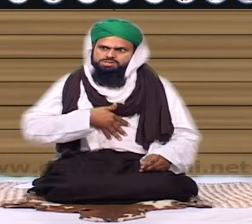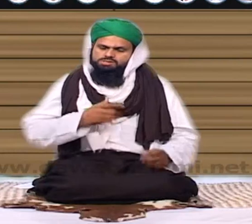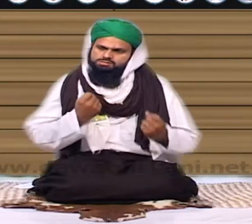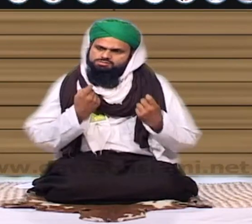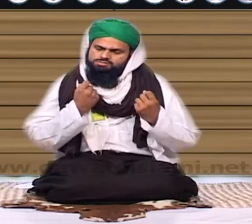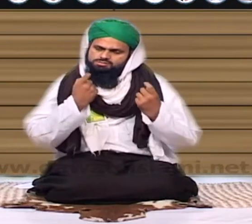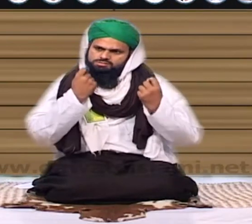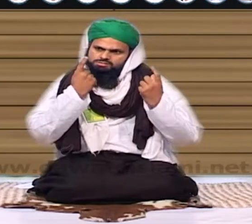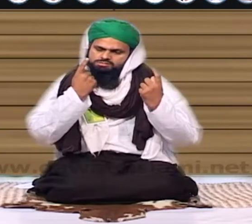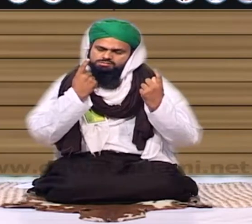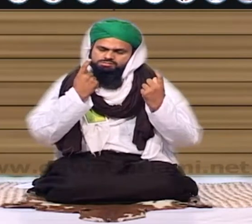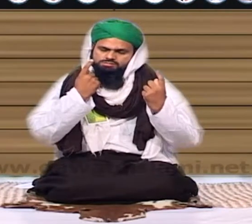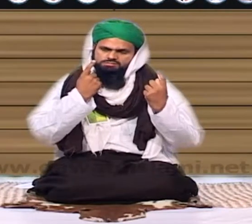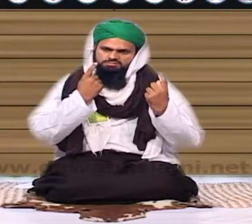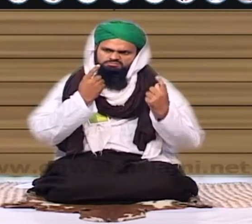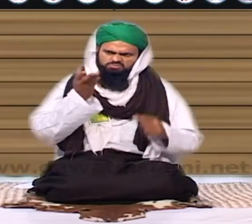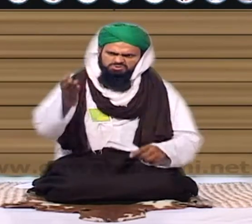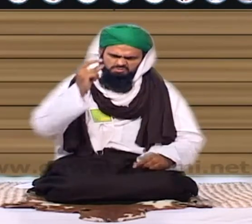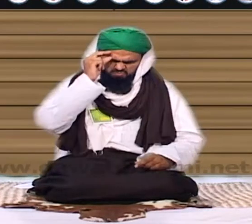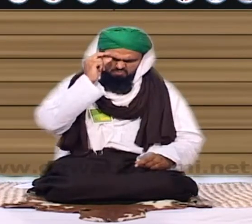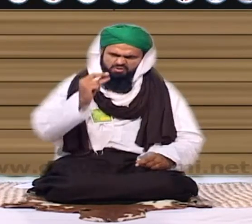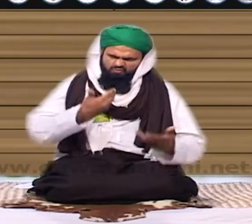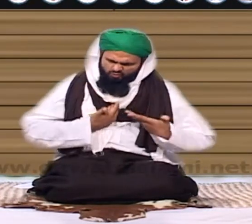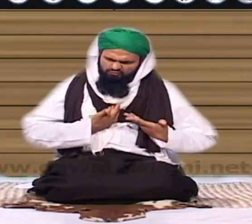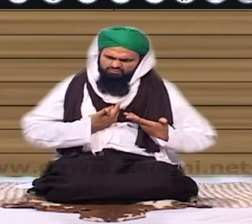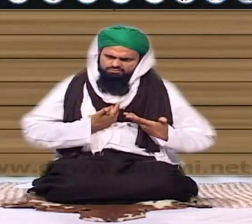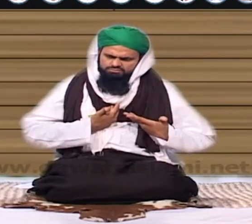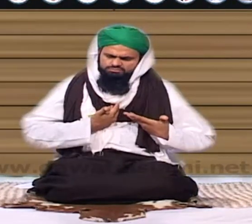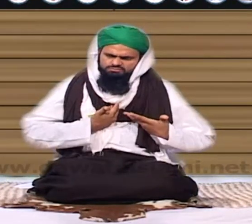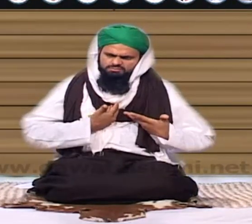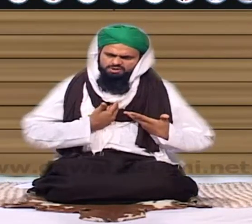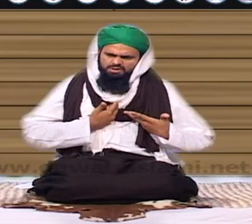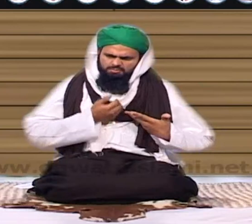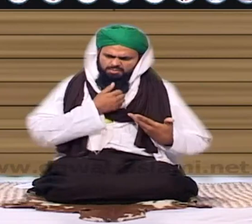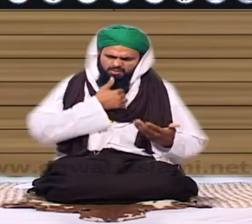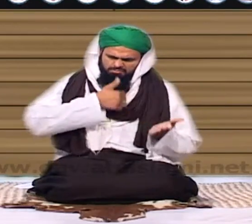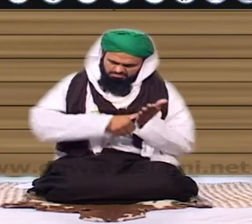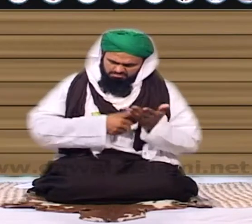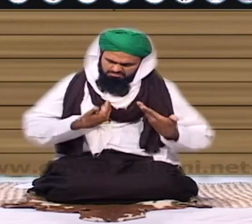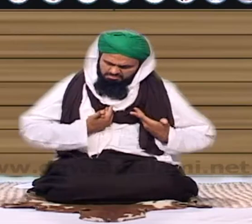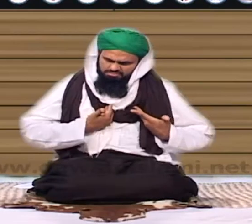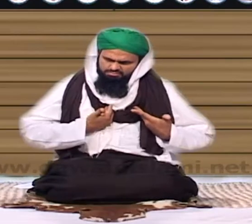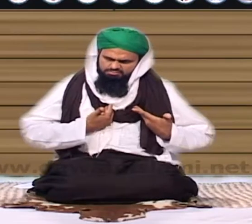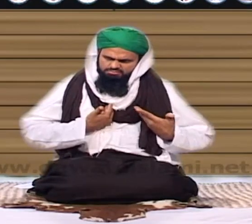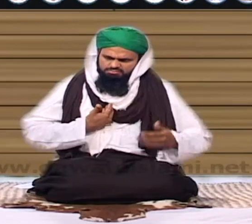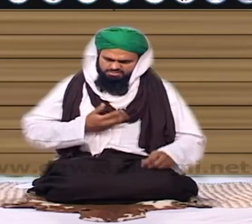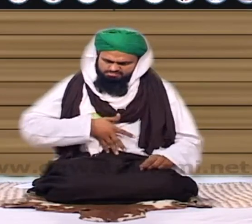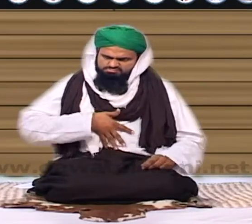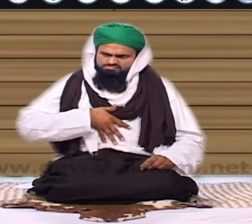تو میں اس کے خون کا پیرسا ہو جاؤں گا میں اس کا دشمال ہو جاؤں گا کہ یہ مجھے احمق کہتا ہے مجھے بے وقوب کہتا ہے مجھے